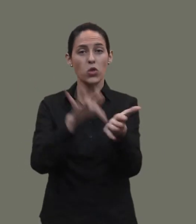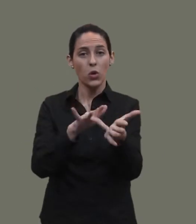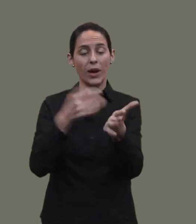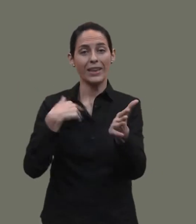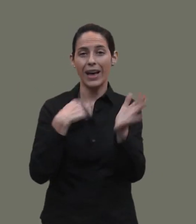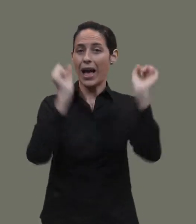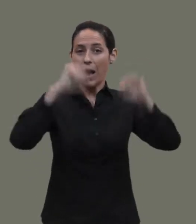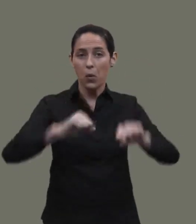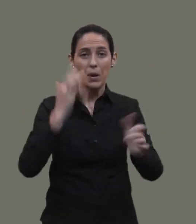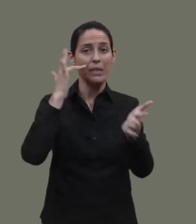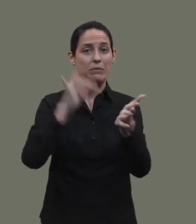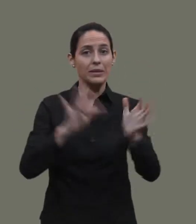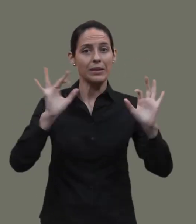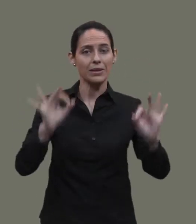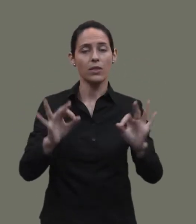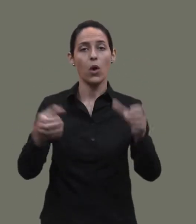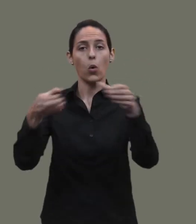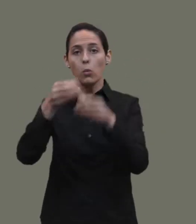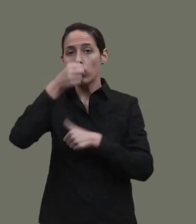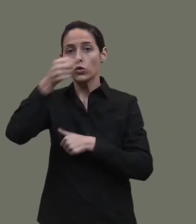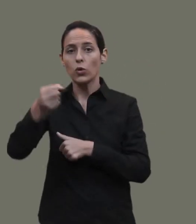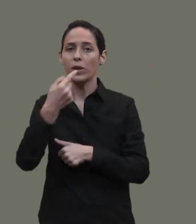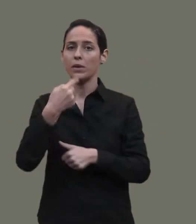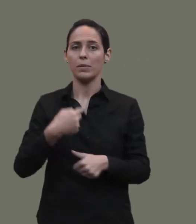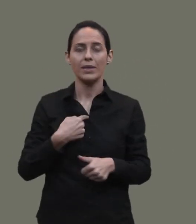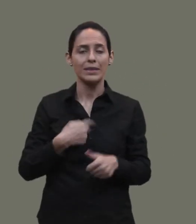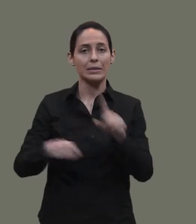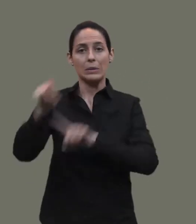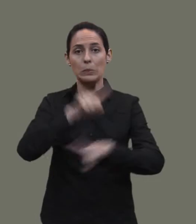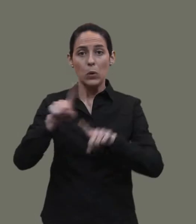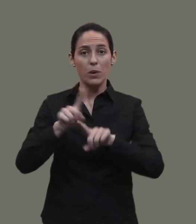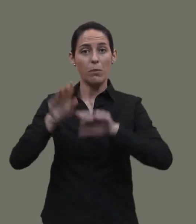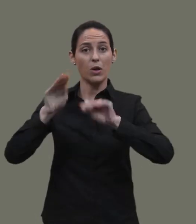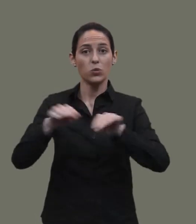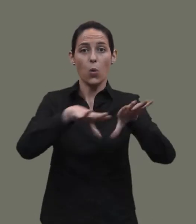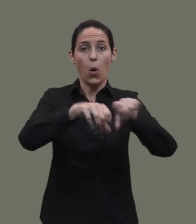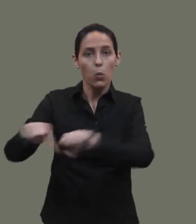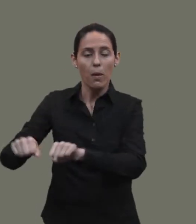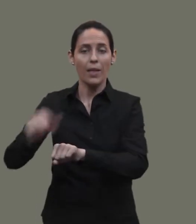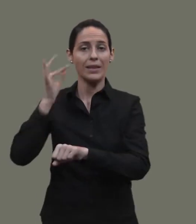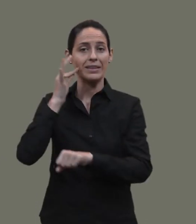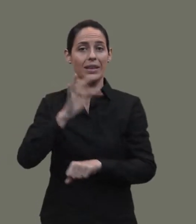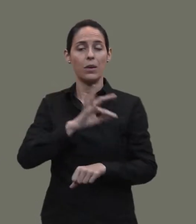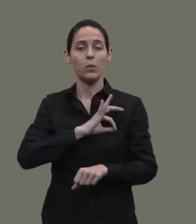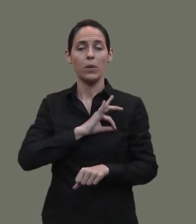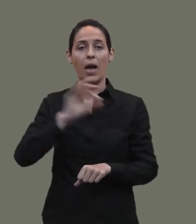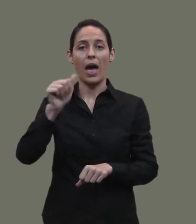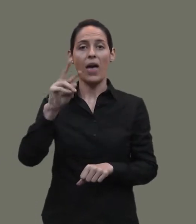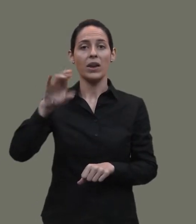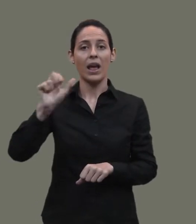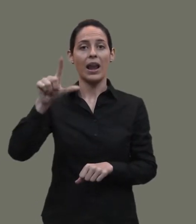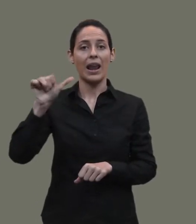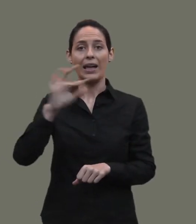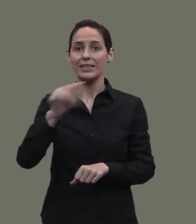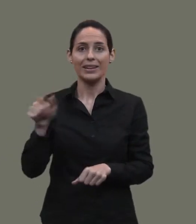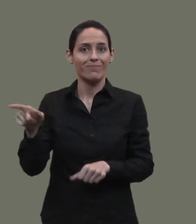desde el Partido Socialista se nos comunicó que por cuestiones de agenda Adriana Lastra no estaría disponible Nosotros les